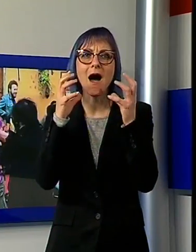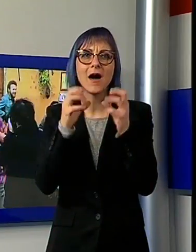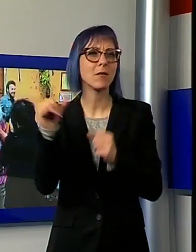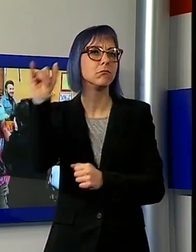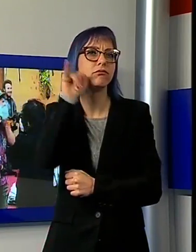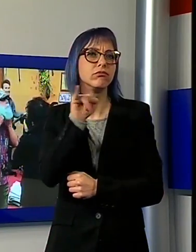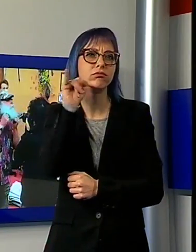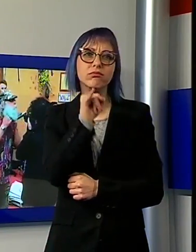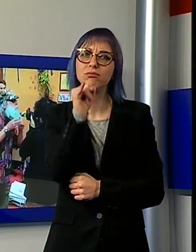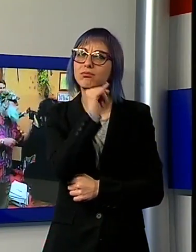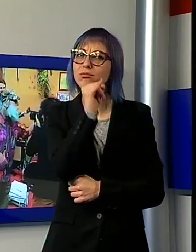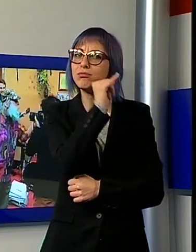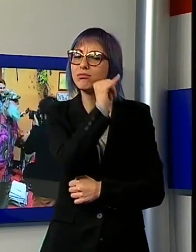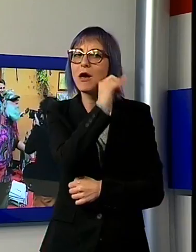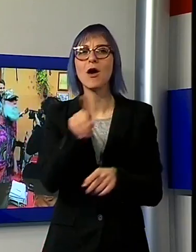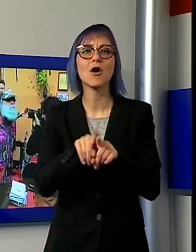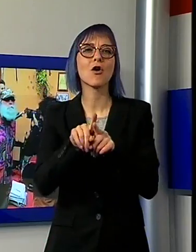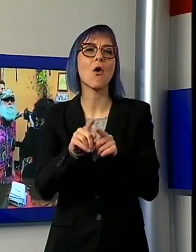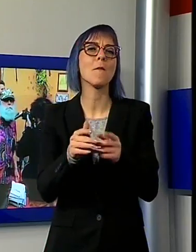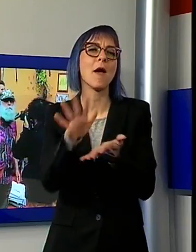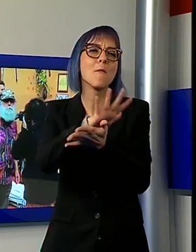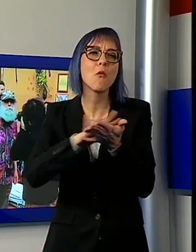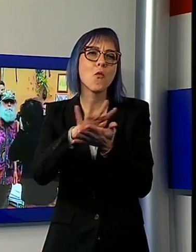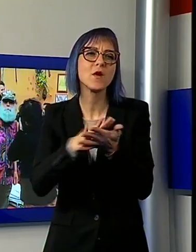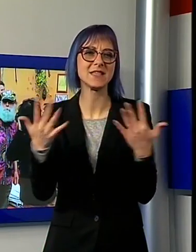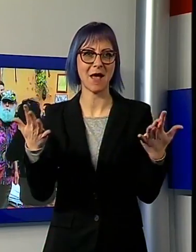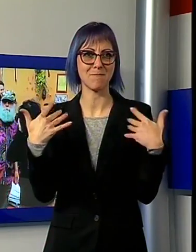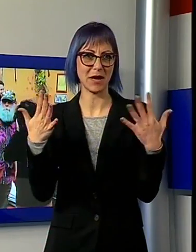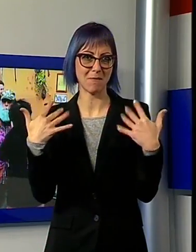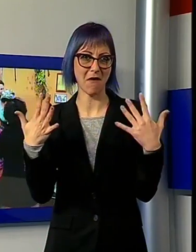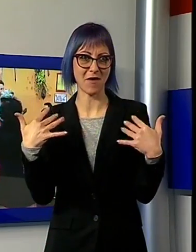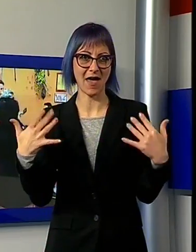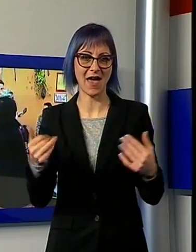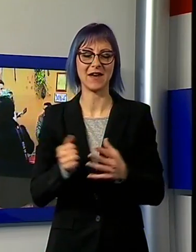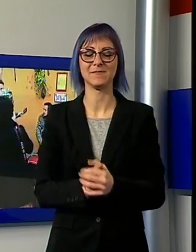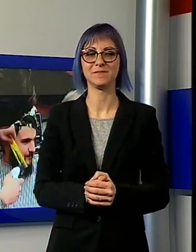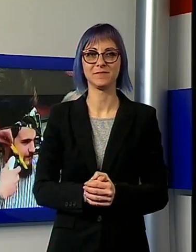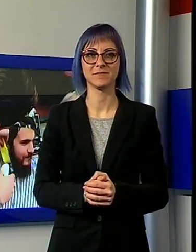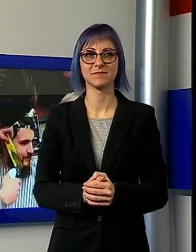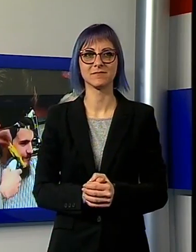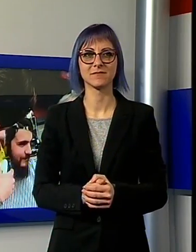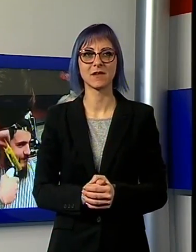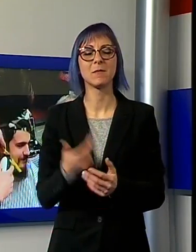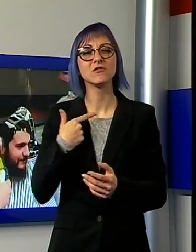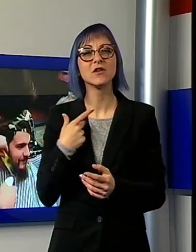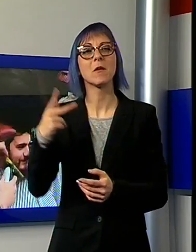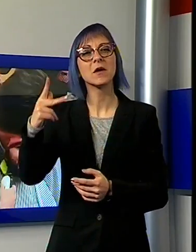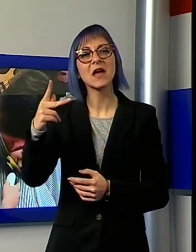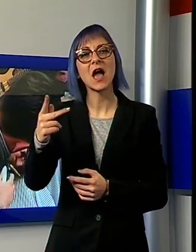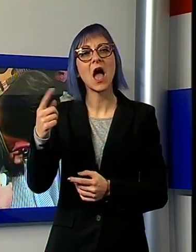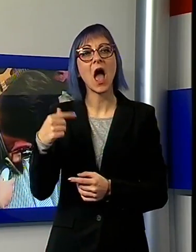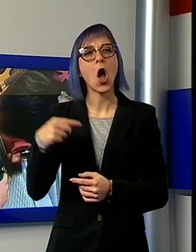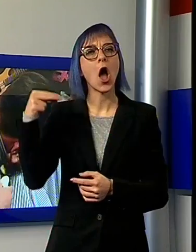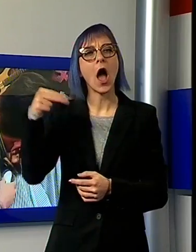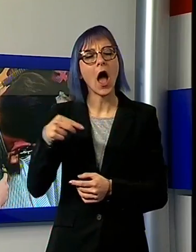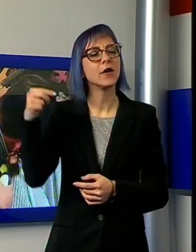ripulitura di primavera dai volti di barbe più o meno lunghe, curate, incolte o colorate. L'evento prende spunto proprio da un'usanza di Keane che ogni anno